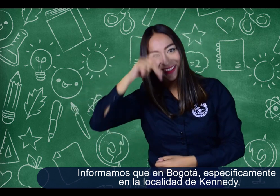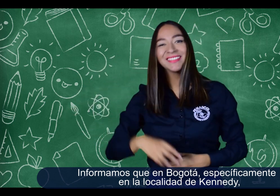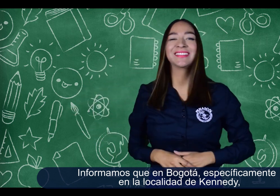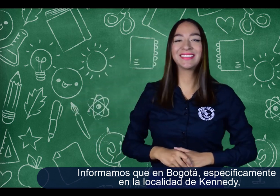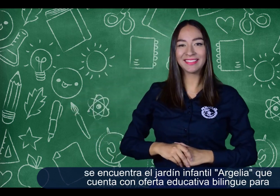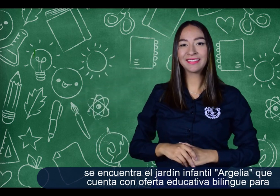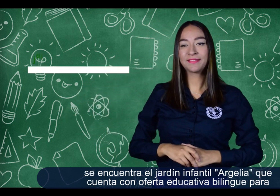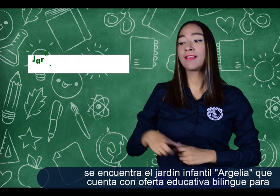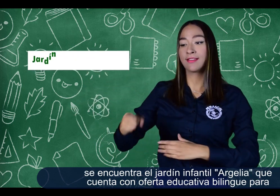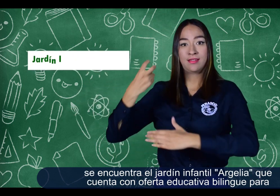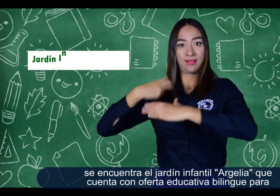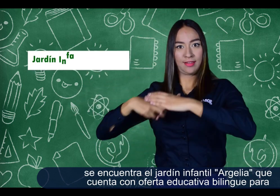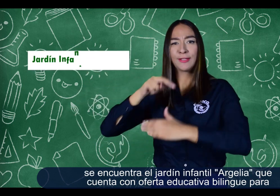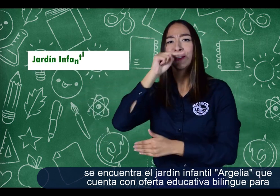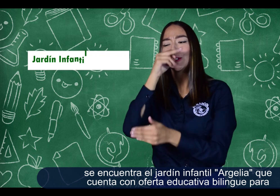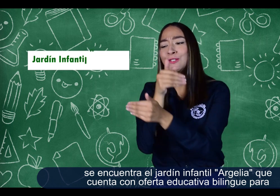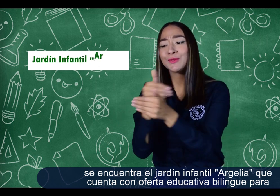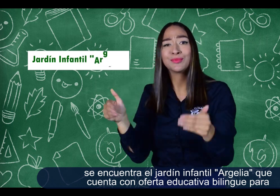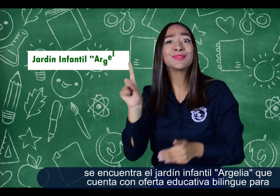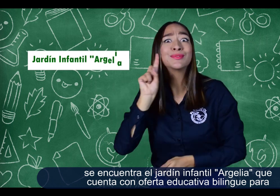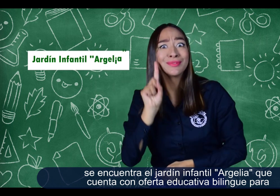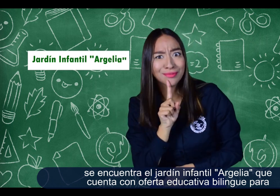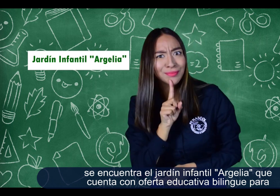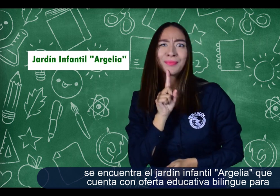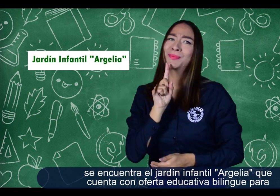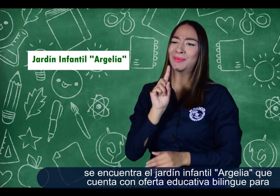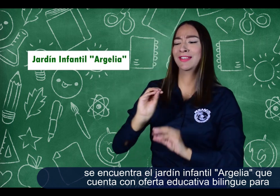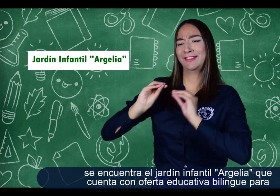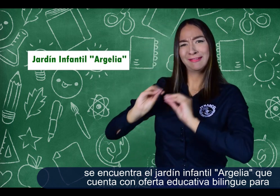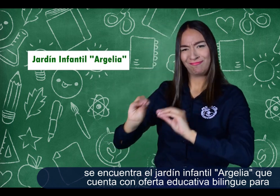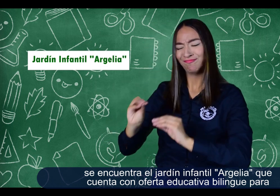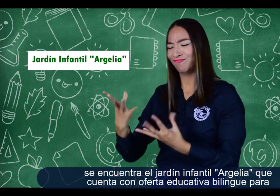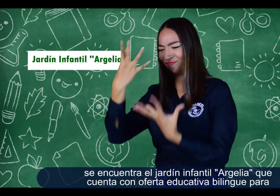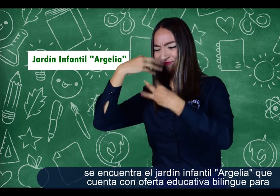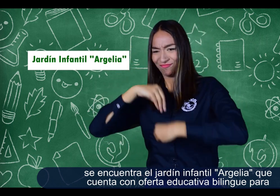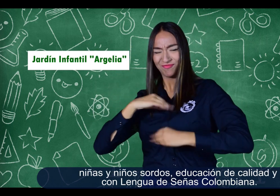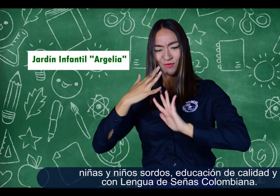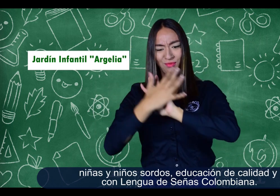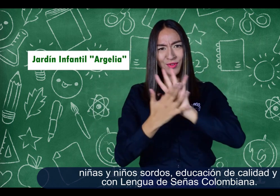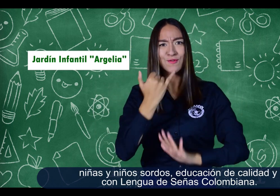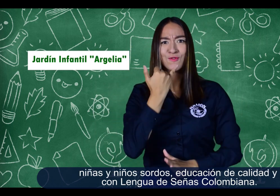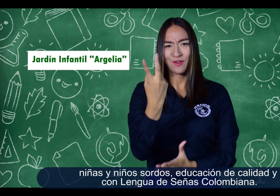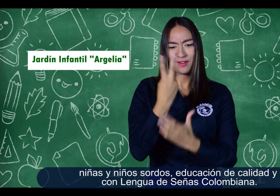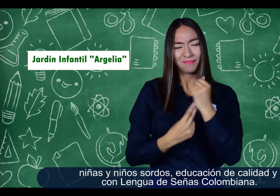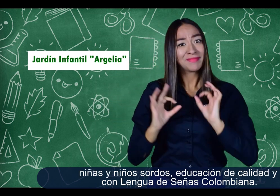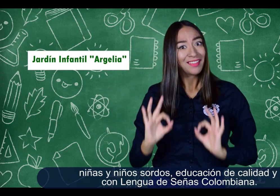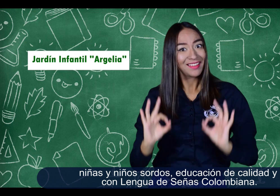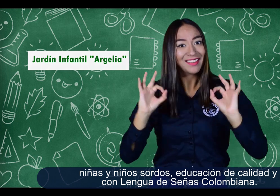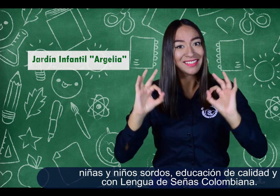se encuentra el Jardín Infantil Argelia, que cuenta con oferta educativa bilingüe para niñas y niños sordos, educación de calidad